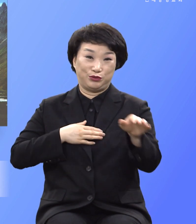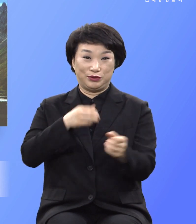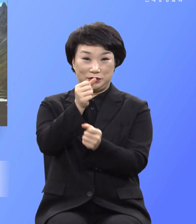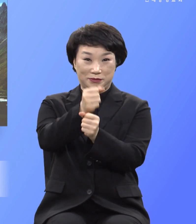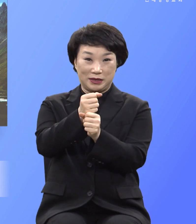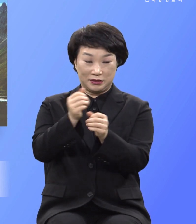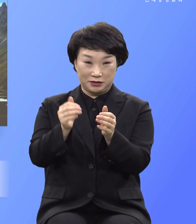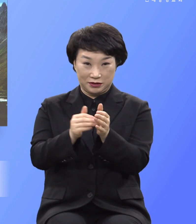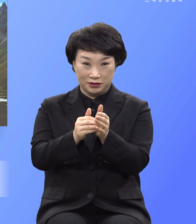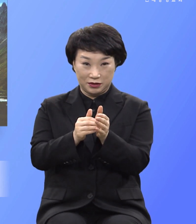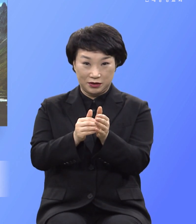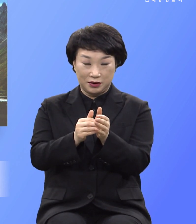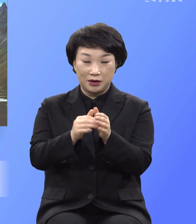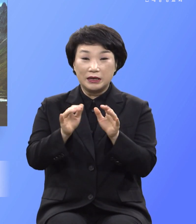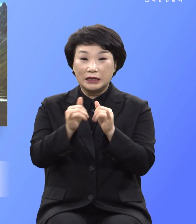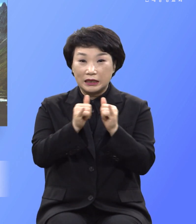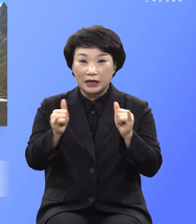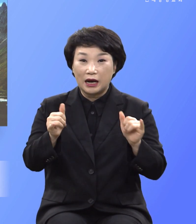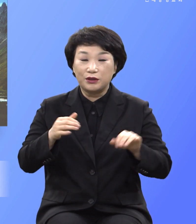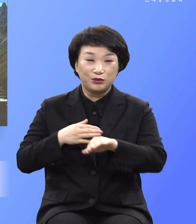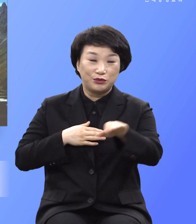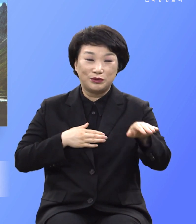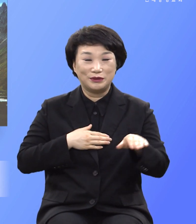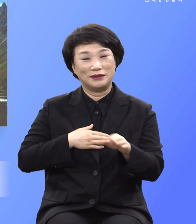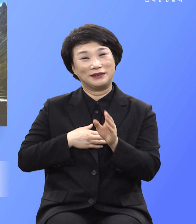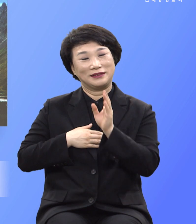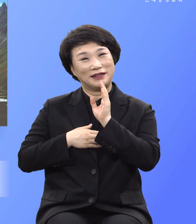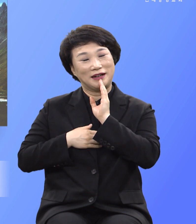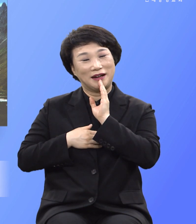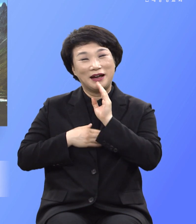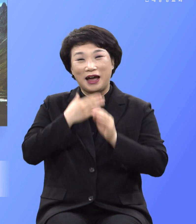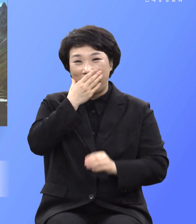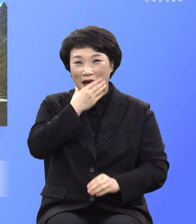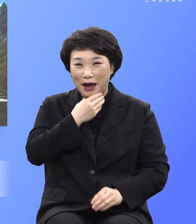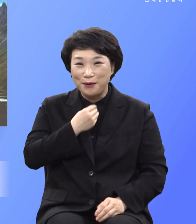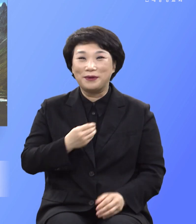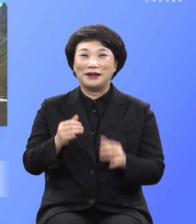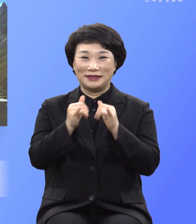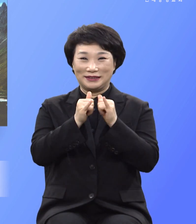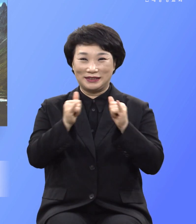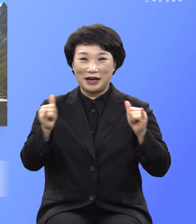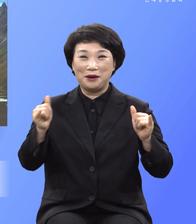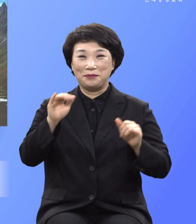인간은 참으로 행복한 존재입니다.